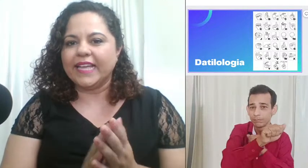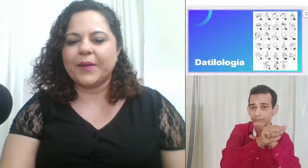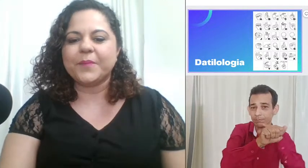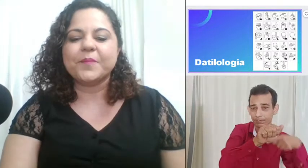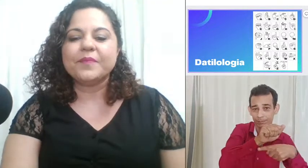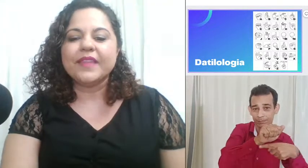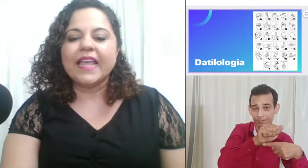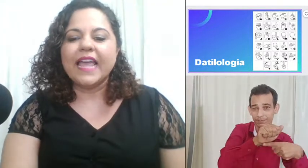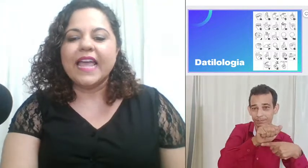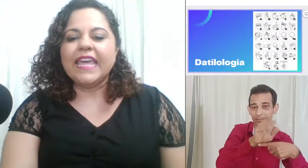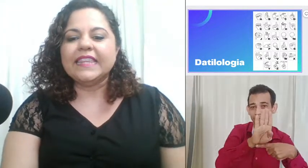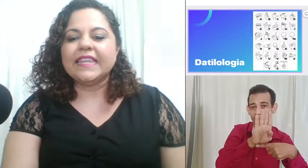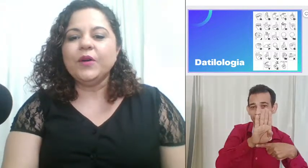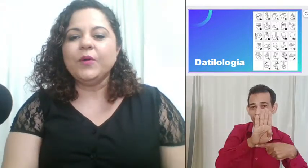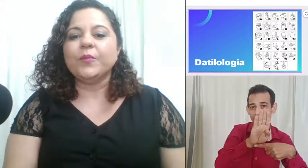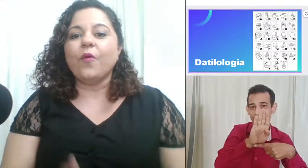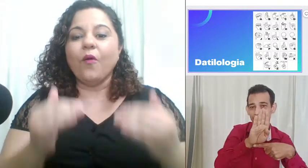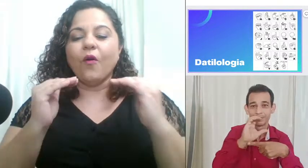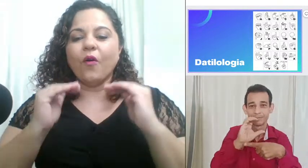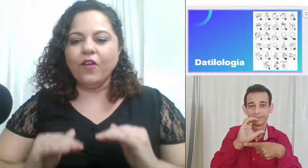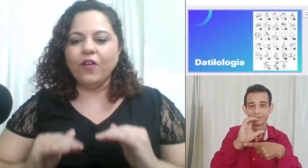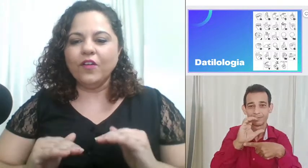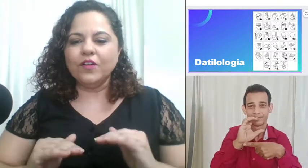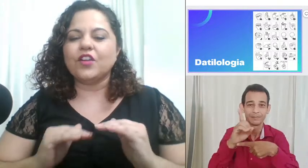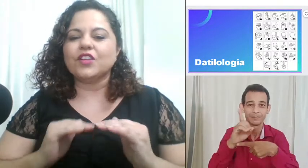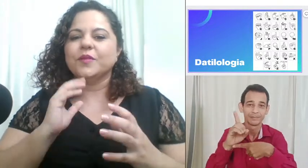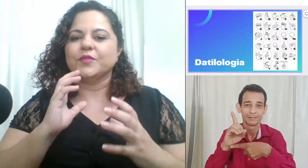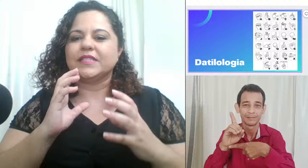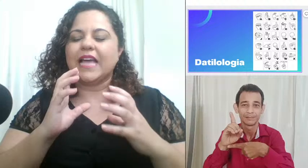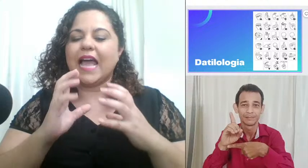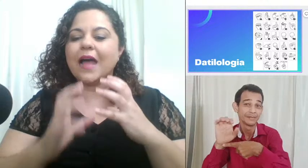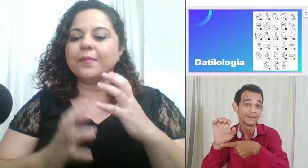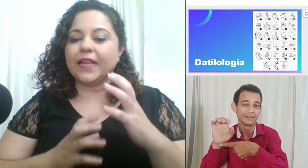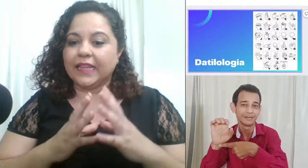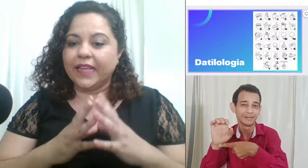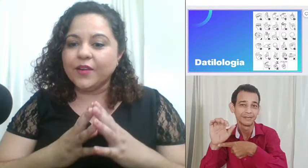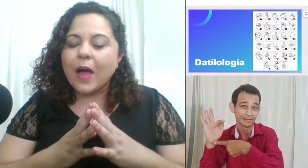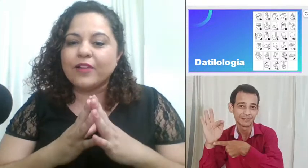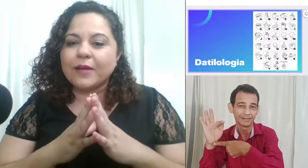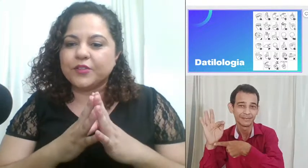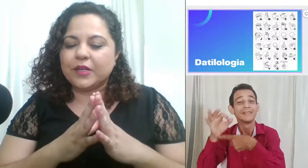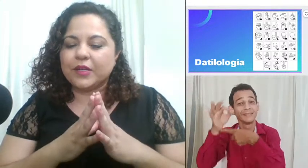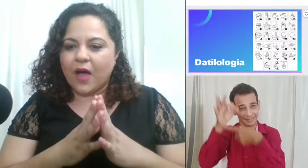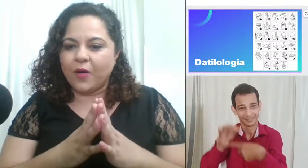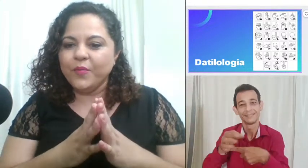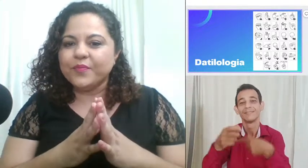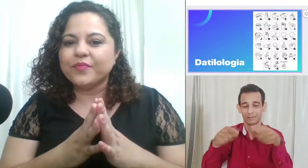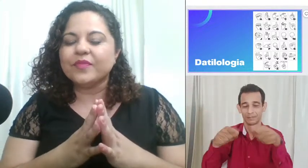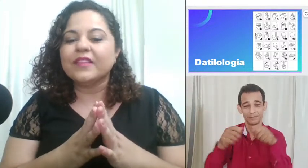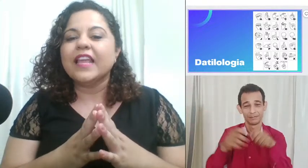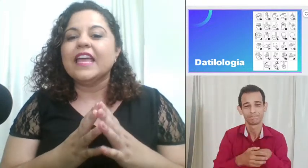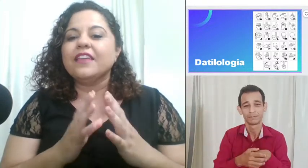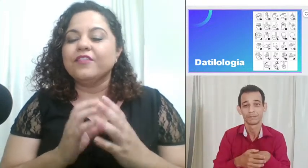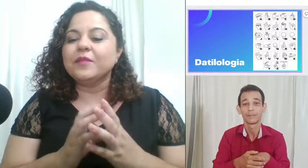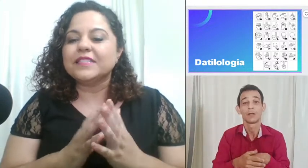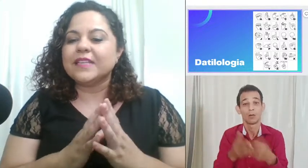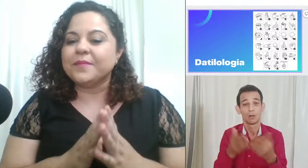então, hoje nós vamos aprender o alfabeto manual e vamos também